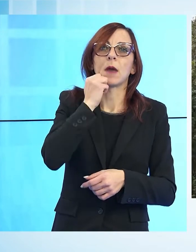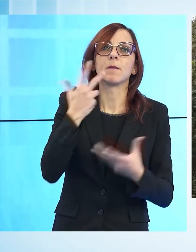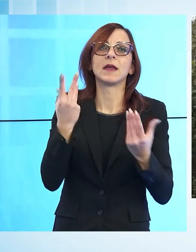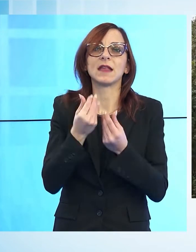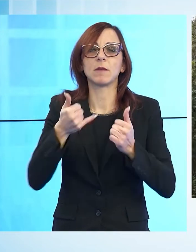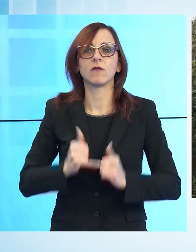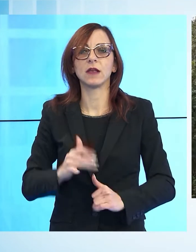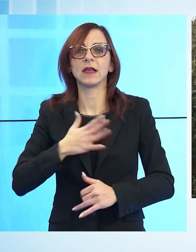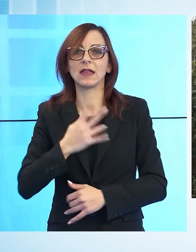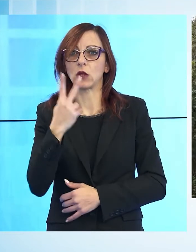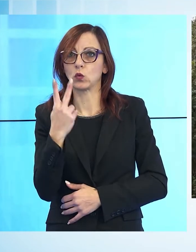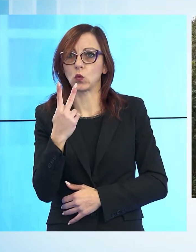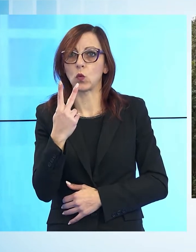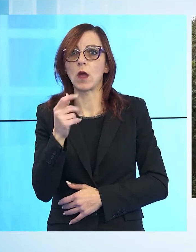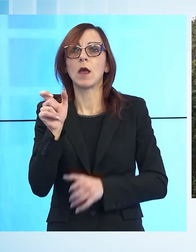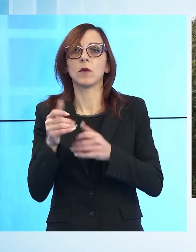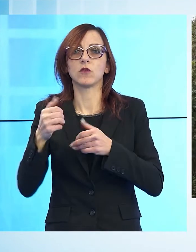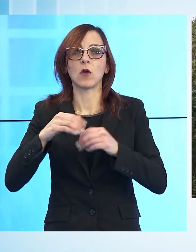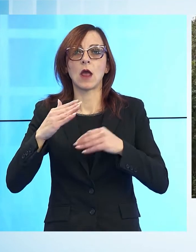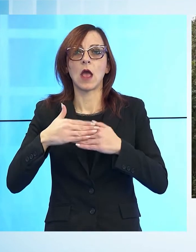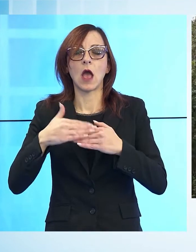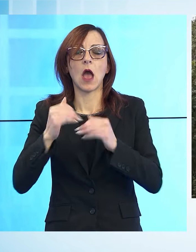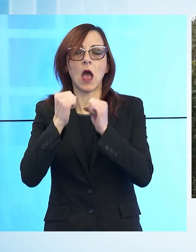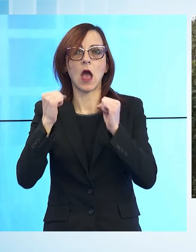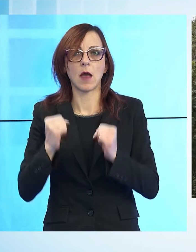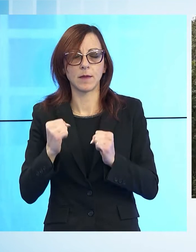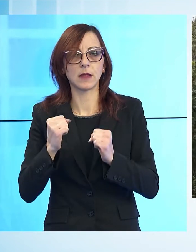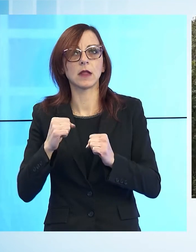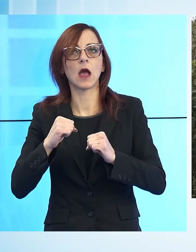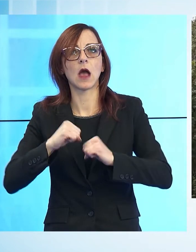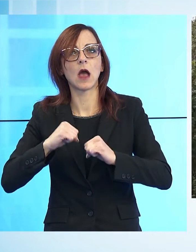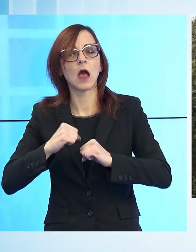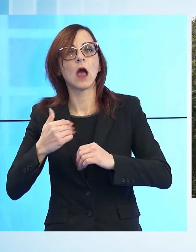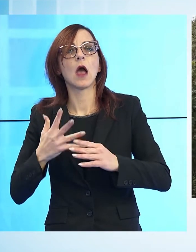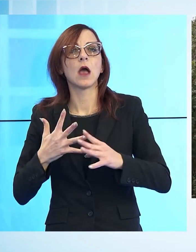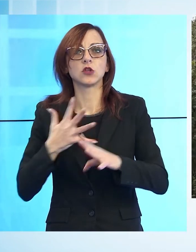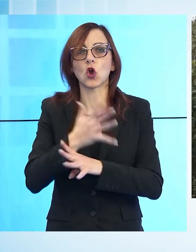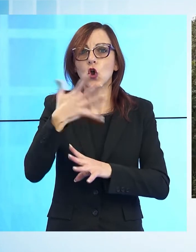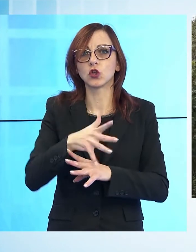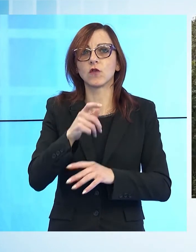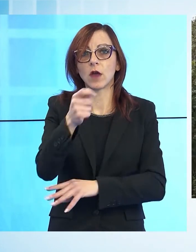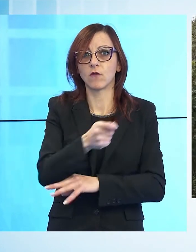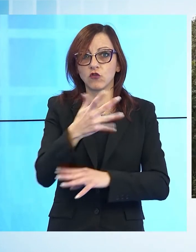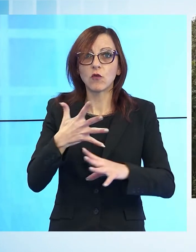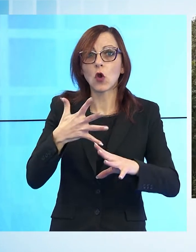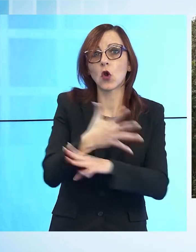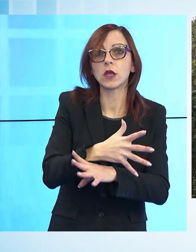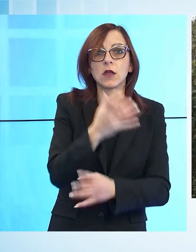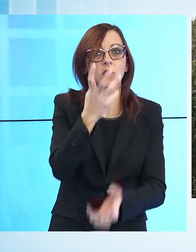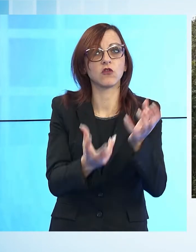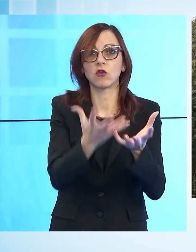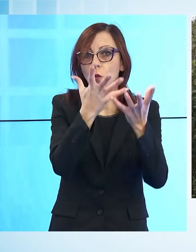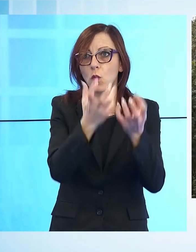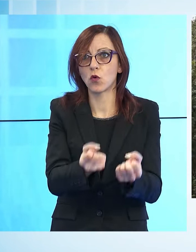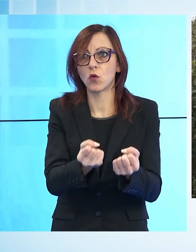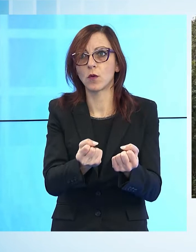state soccorse dai vicini. Il pronto intervento dei vigili del fuoco ha fatto sì che l'incendio fosse subito domato. La donna